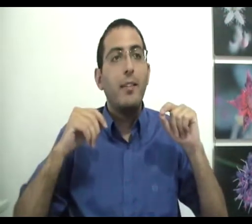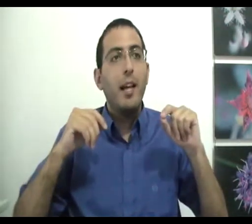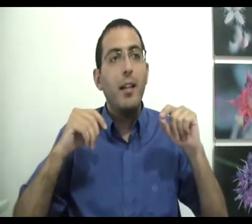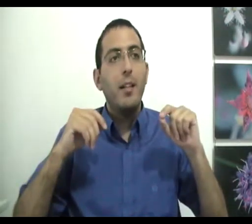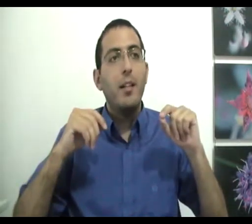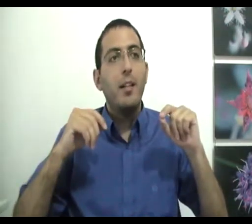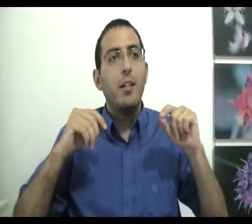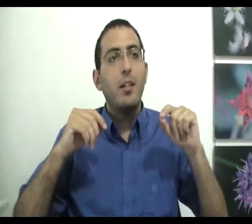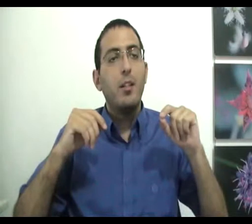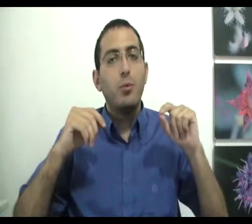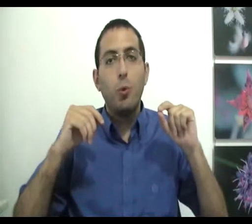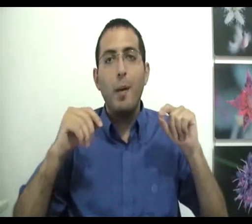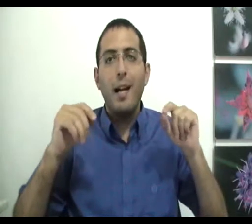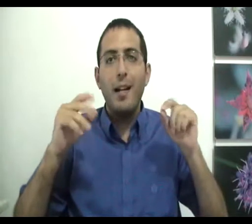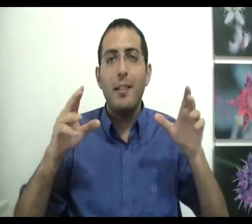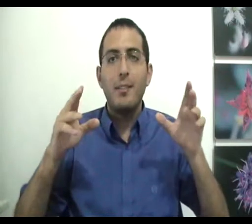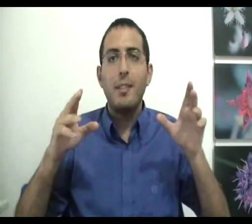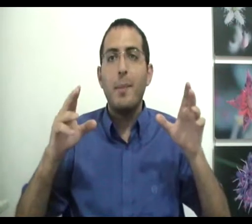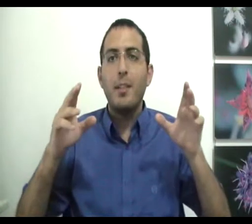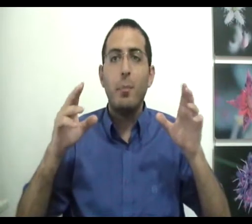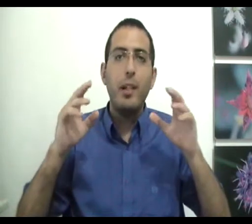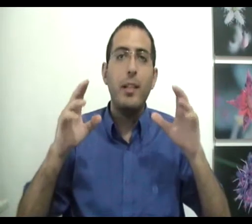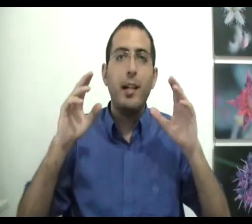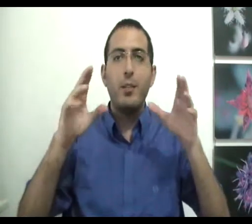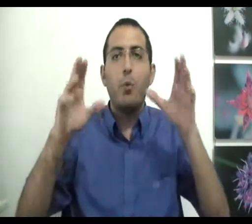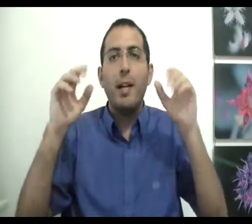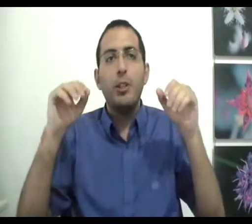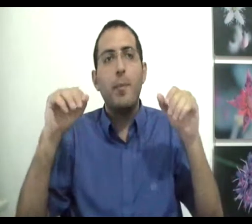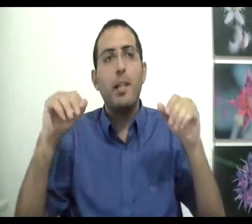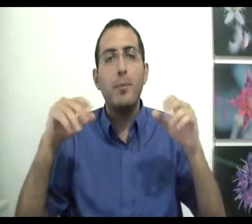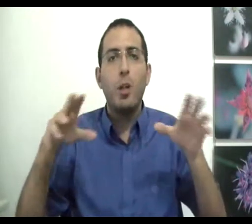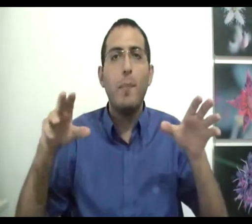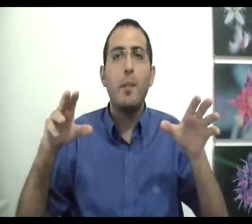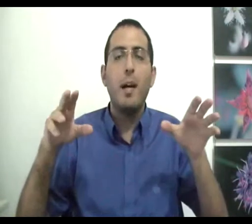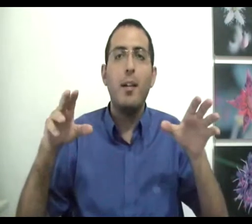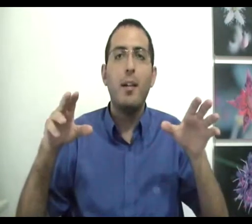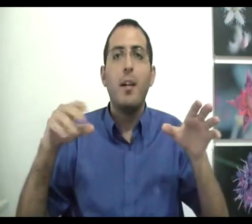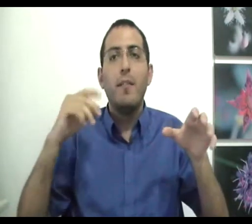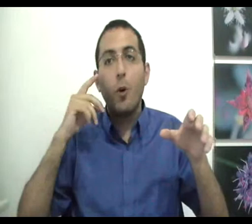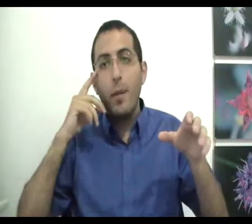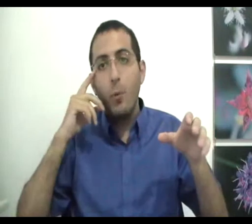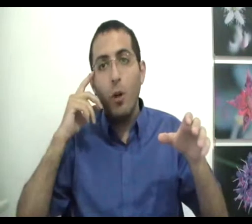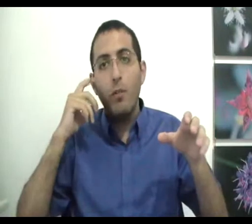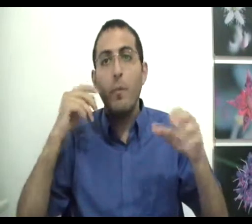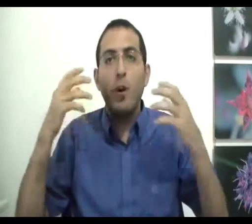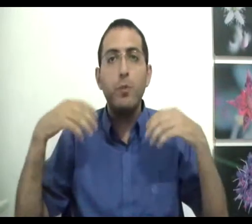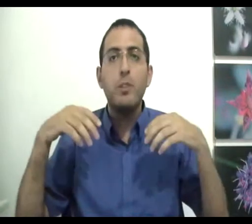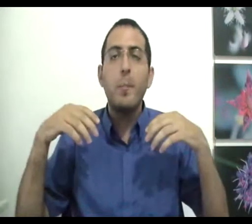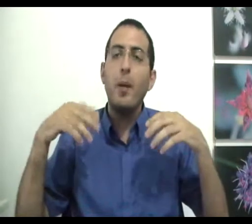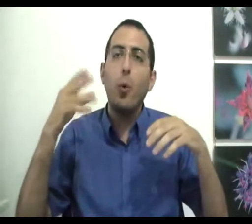אתן דוגמה אחת בוא ניקח דוגמה של בן ענם שהולך במדבר ורואה מורב שהוא צמא הוא